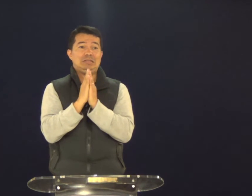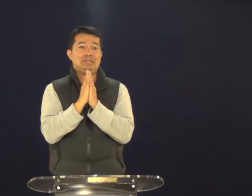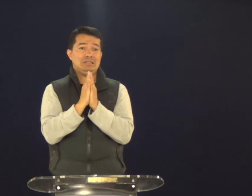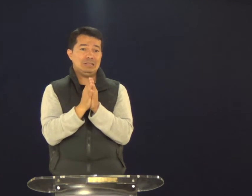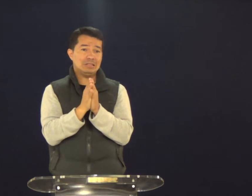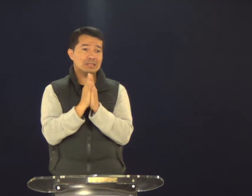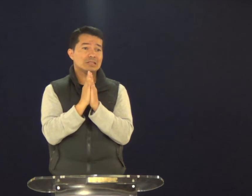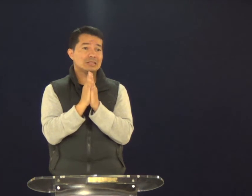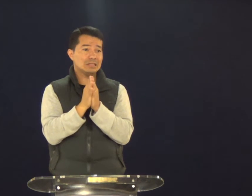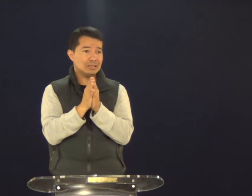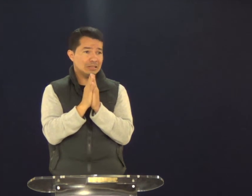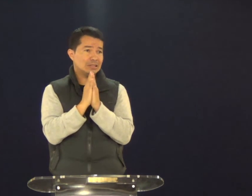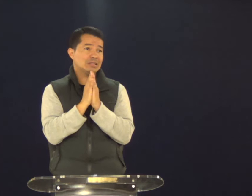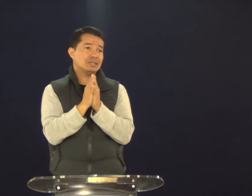Por favor.